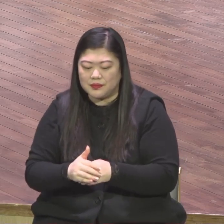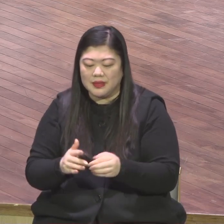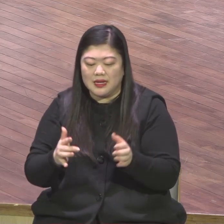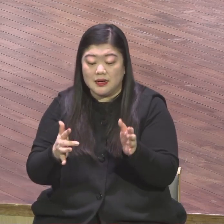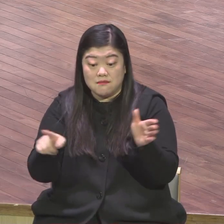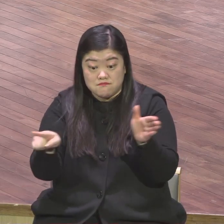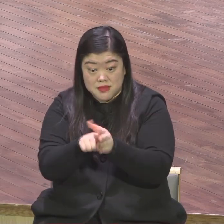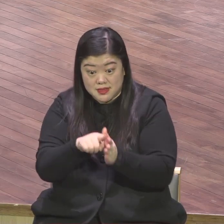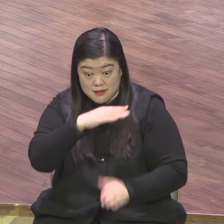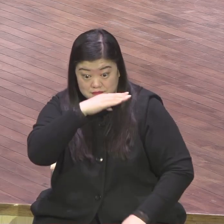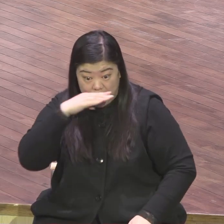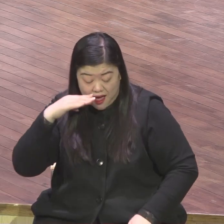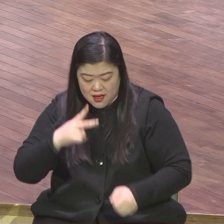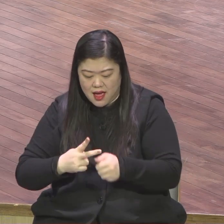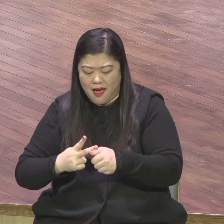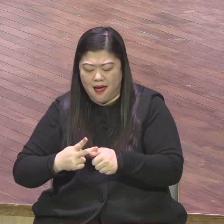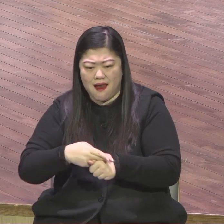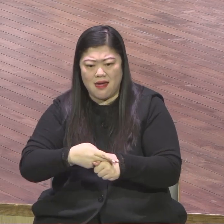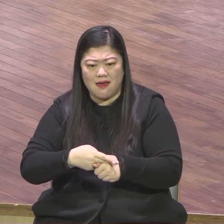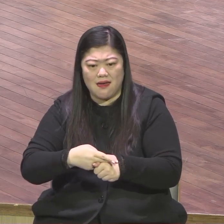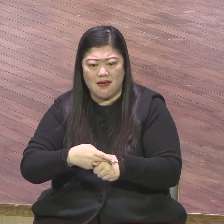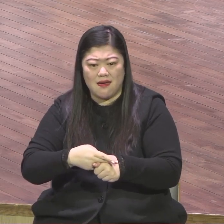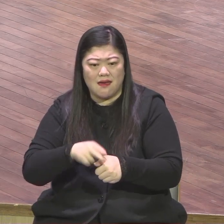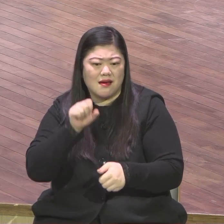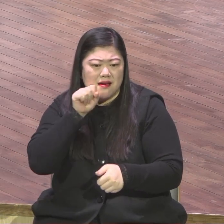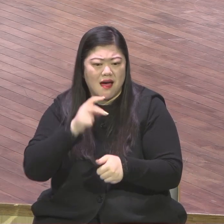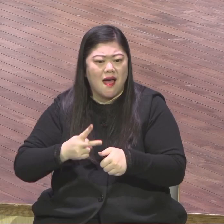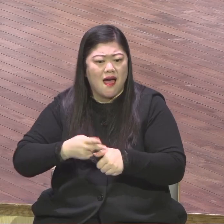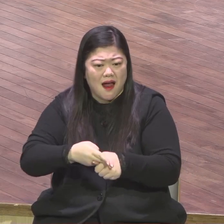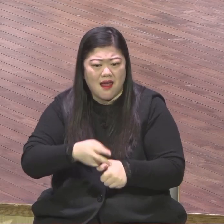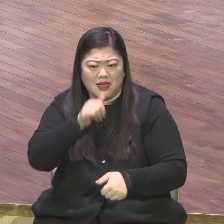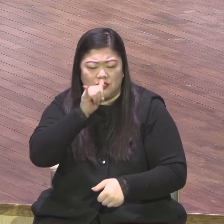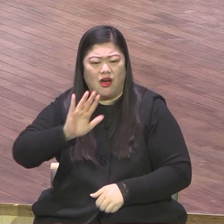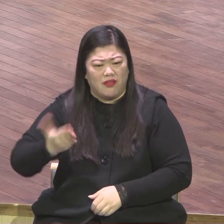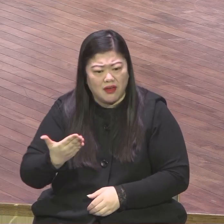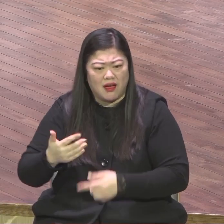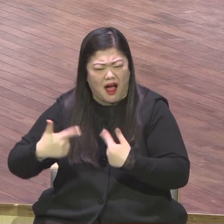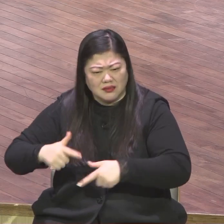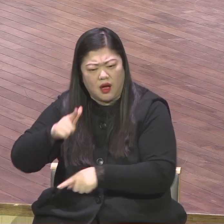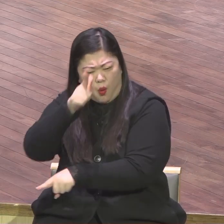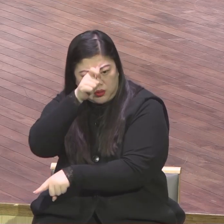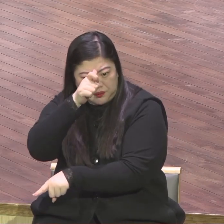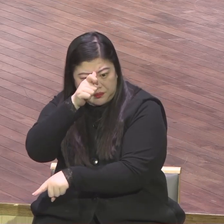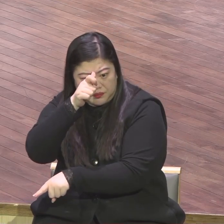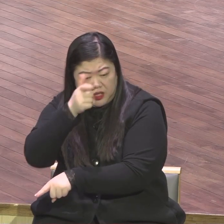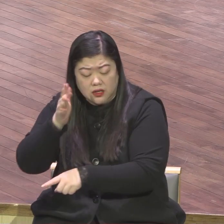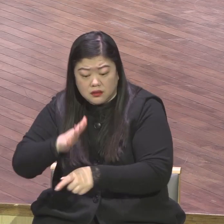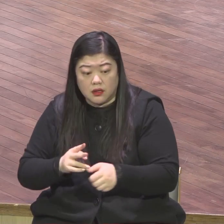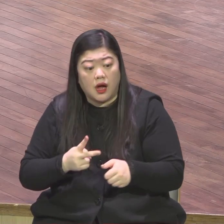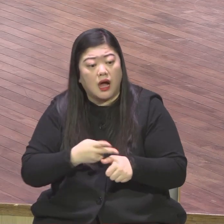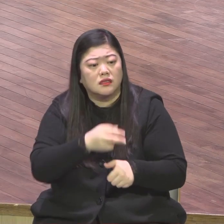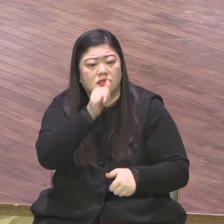구원받겠냐 예수님 제자들 모이는데 구원 못 받는다 예루살렘 공예가 일어났습니다 이때 베드로가